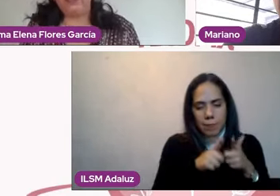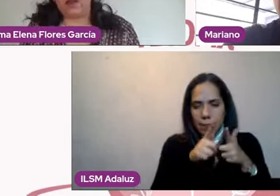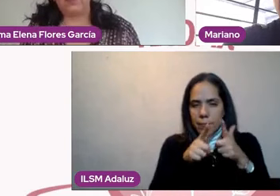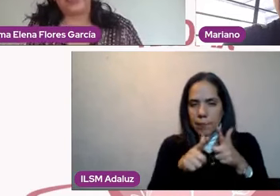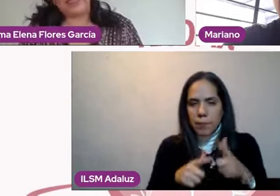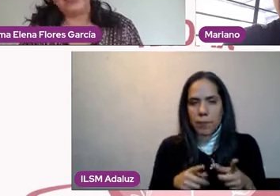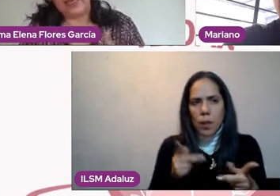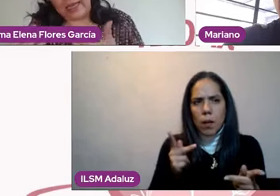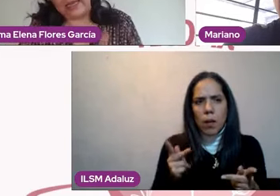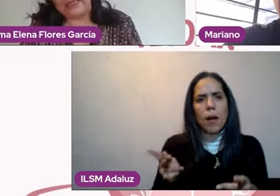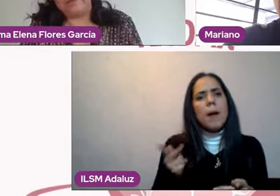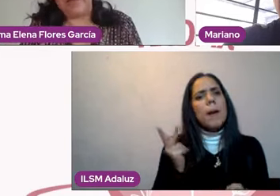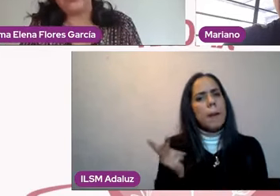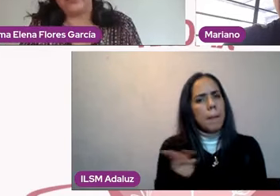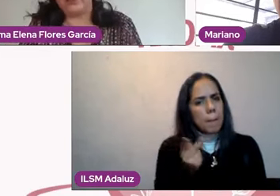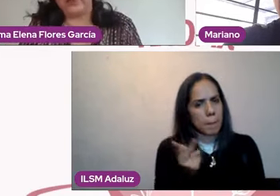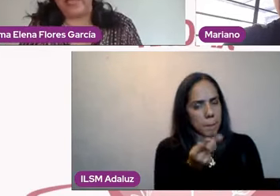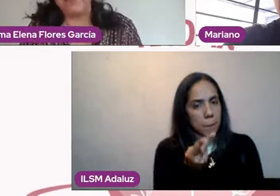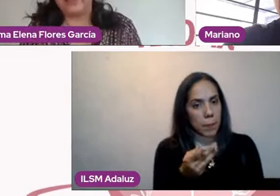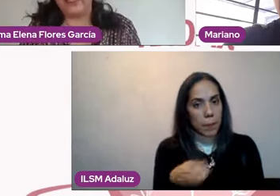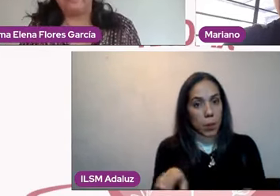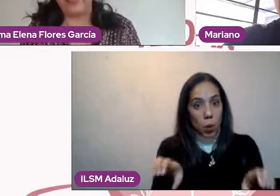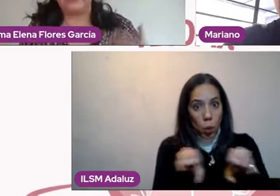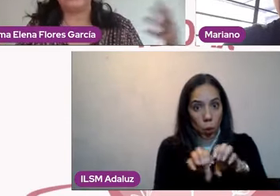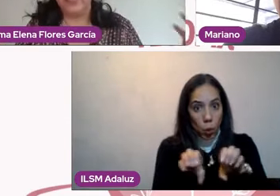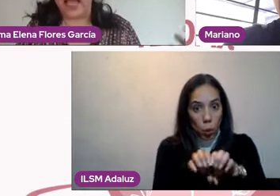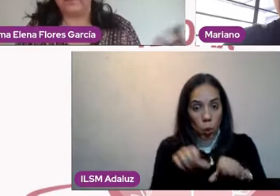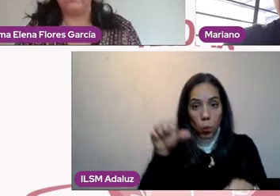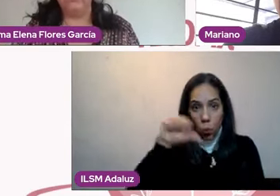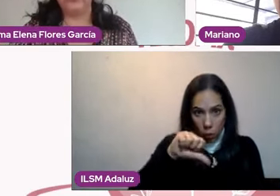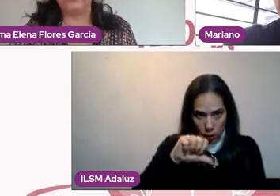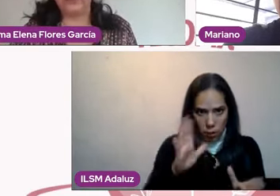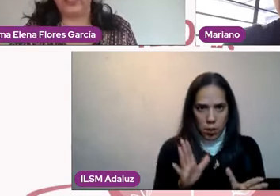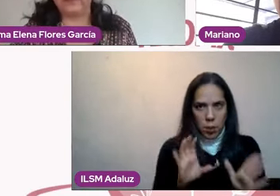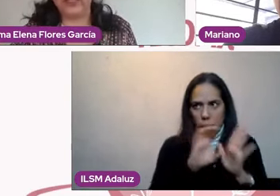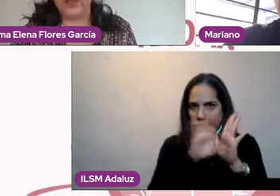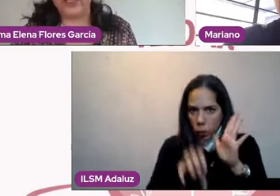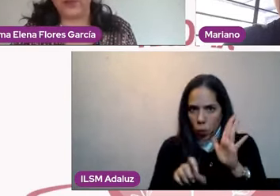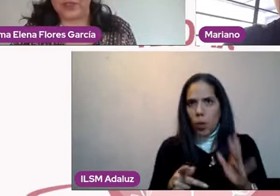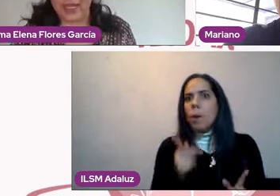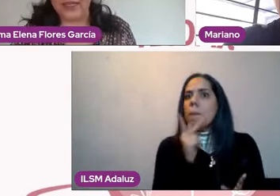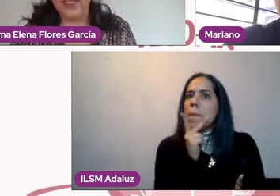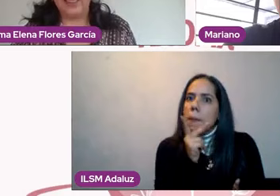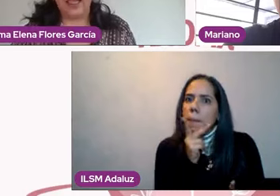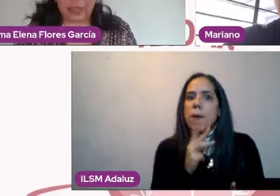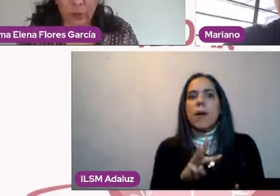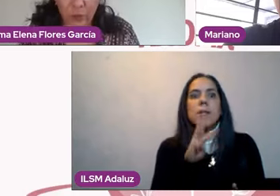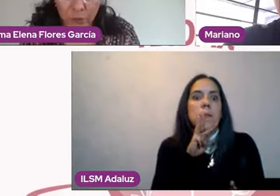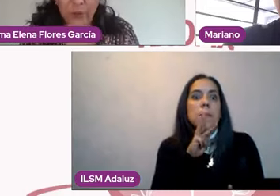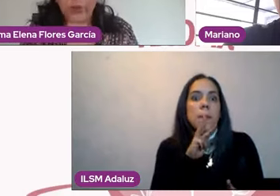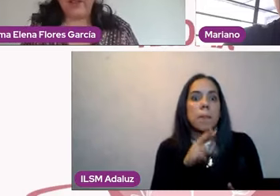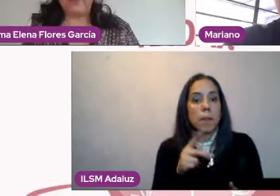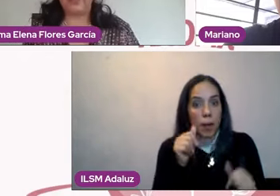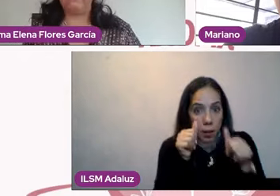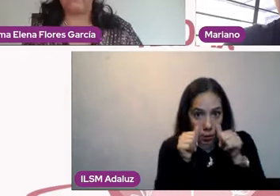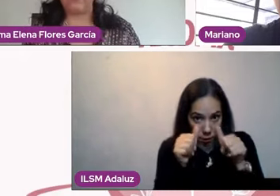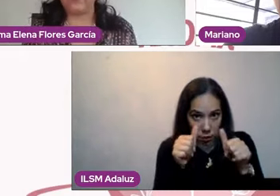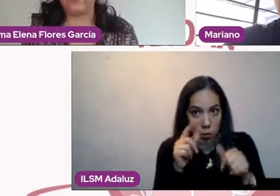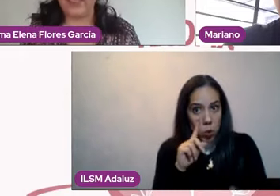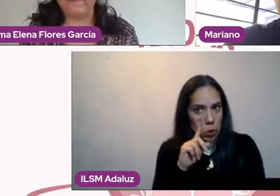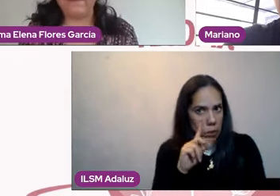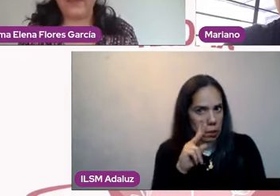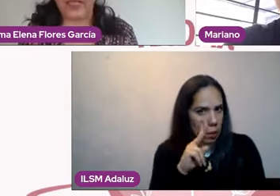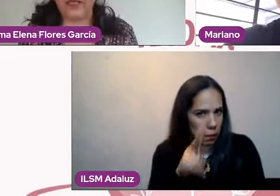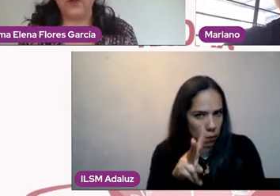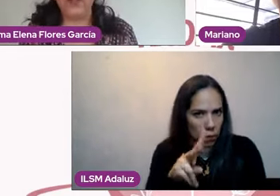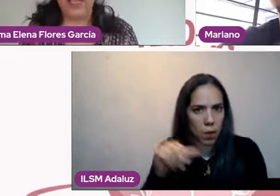sería, es decir, en este espacio donde hay madres, padres, hay muchas personas mayores que nos están haciendo el honor y el favor